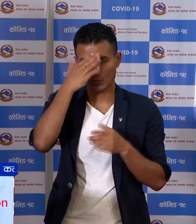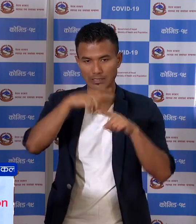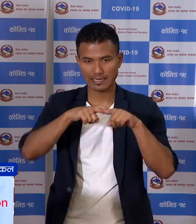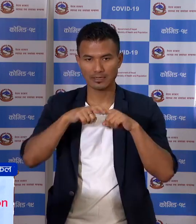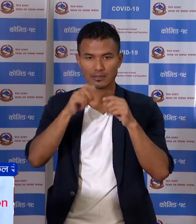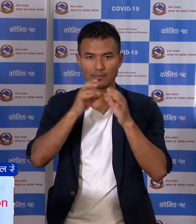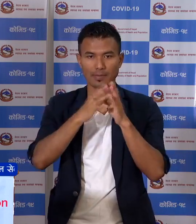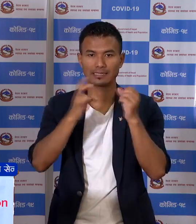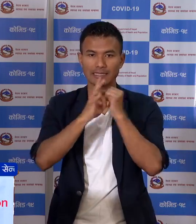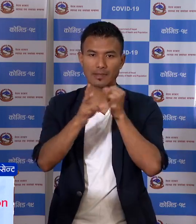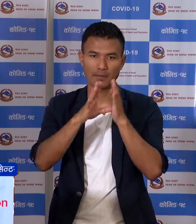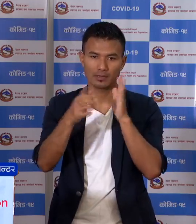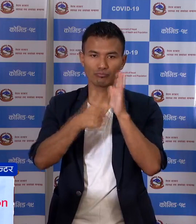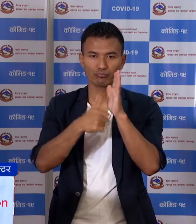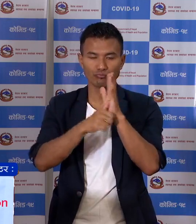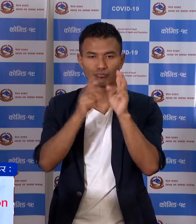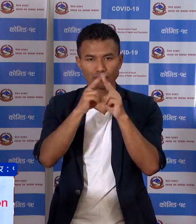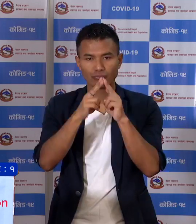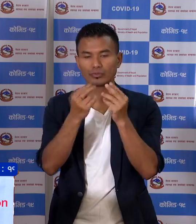गरेका छौं